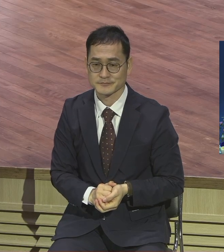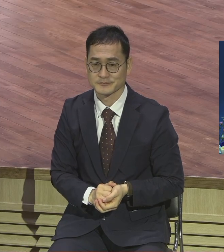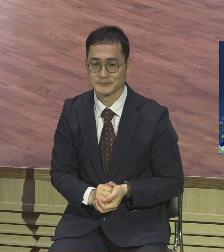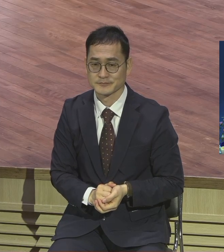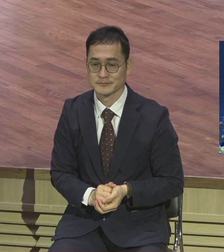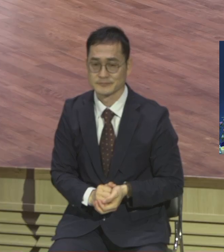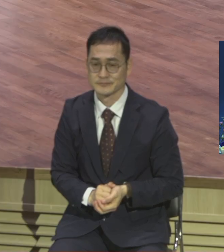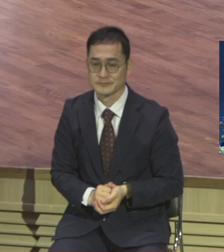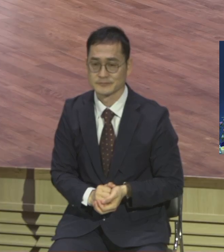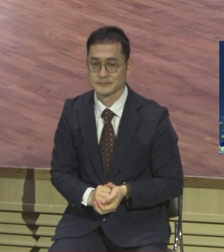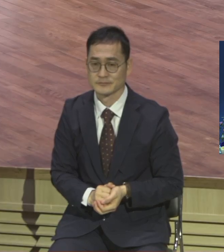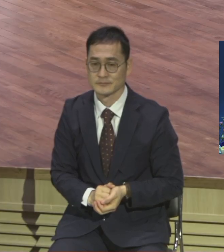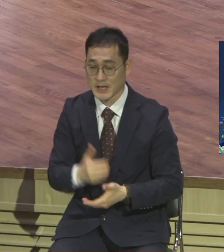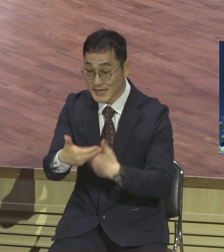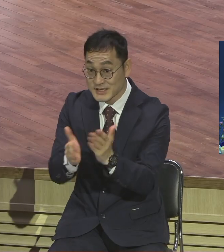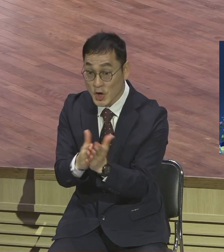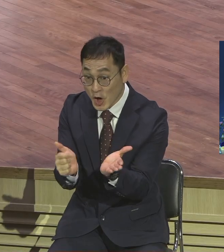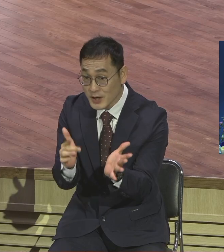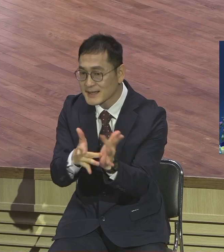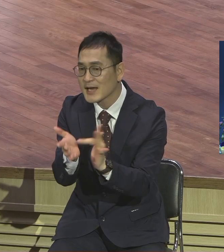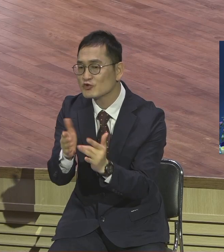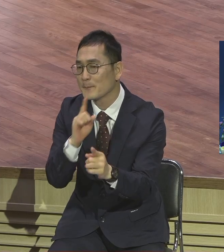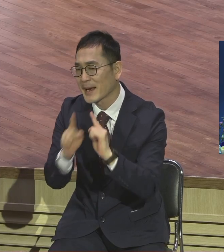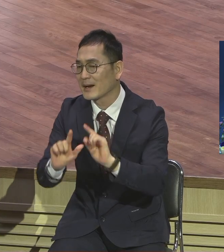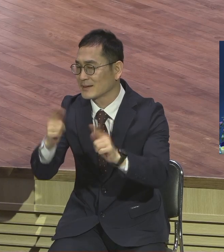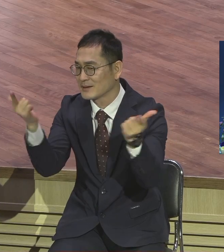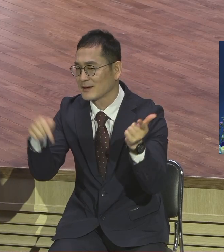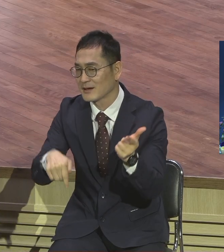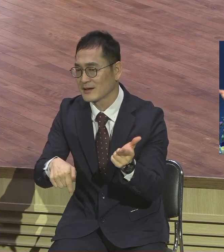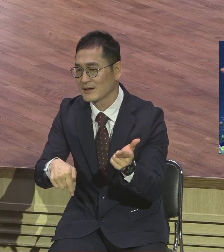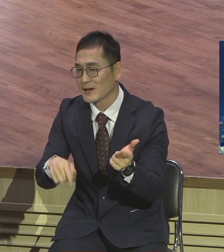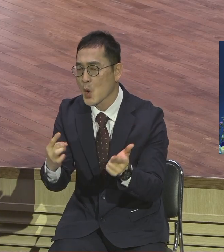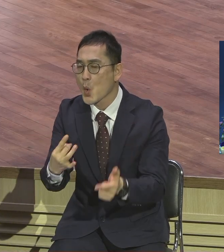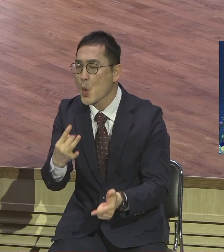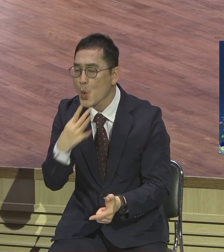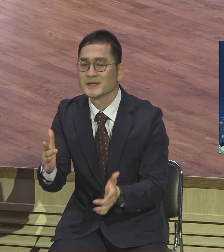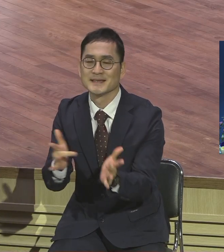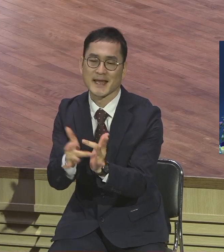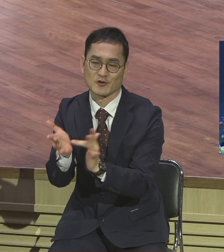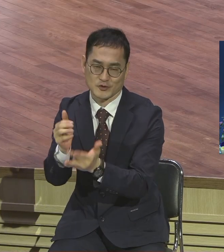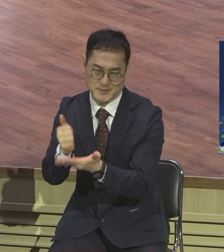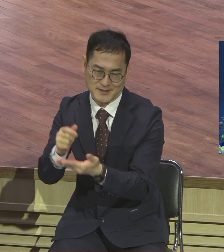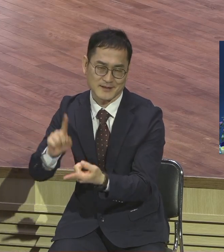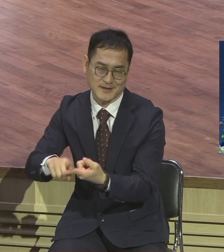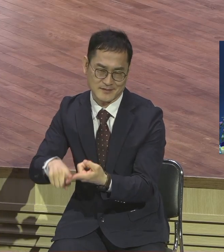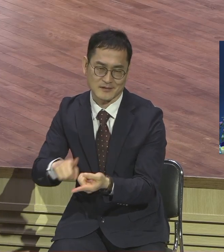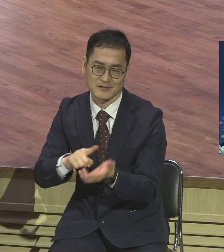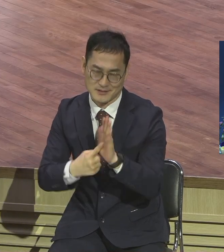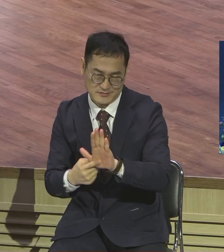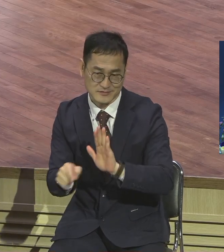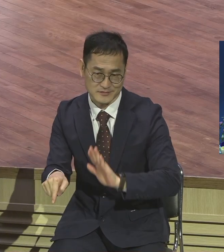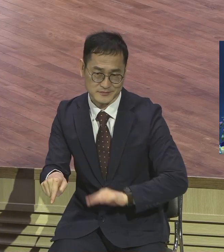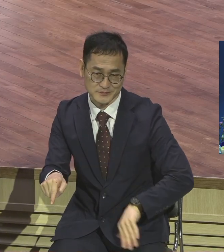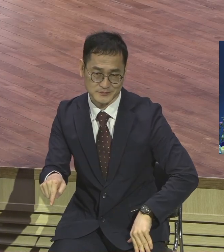오직 예수 말해요. 예수야 뭐 불신자도 말하고 신학자들도 말하고 뭐 다른 종교들도 말하지요.